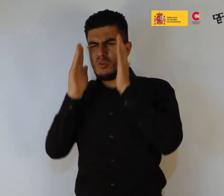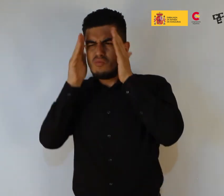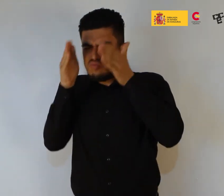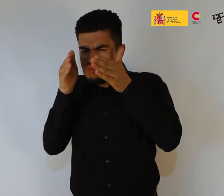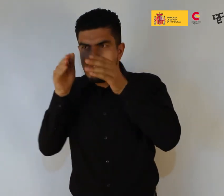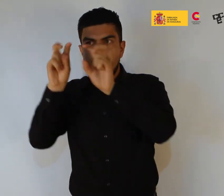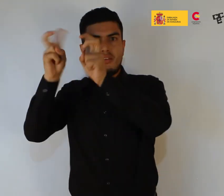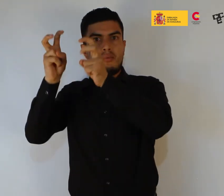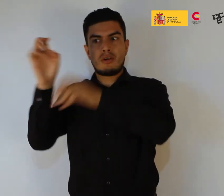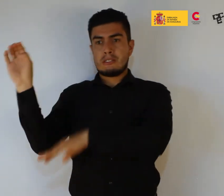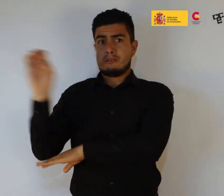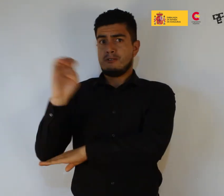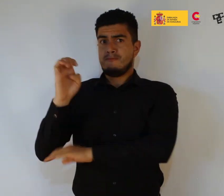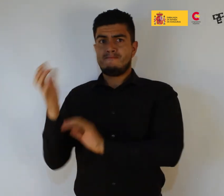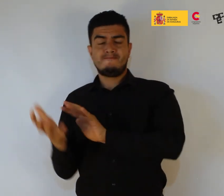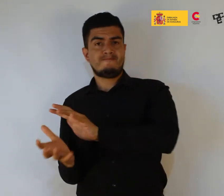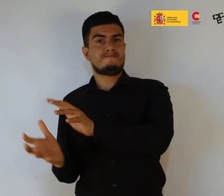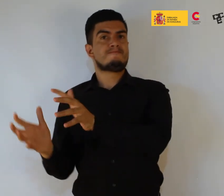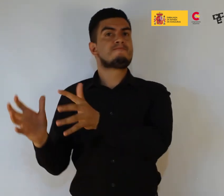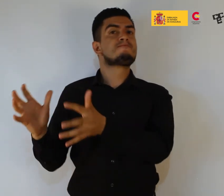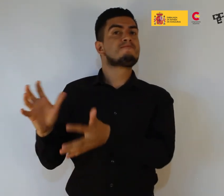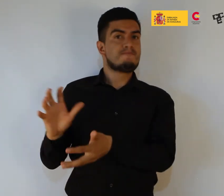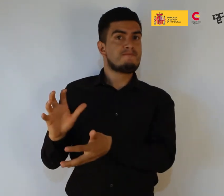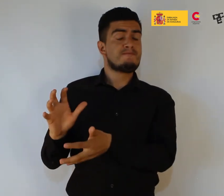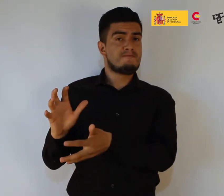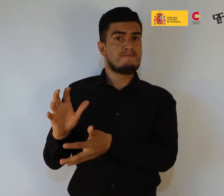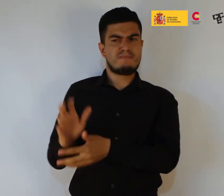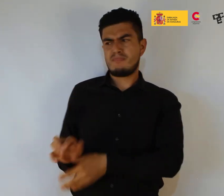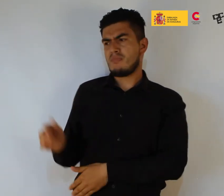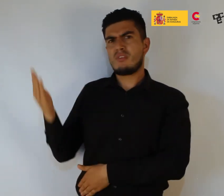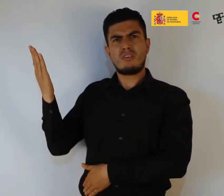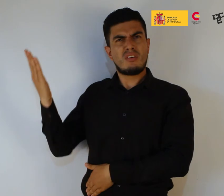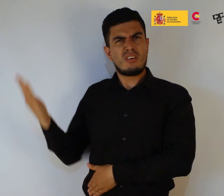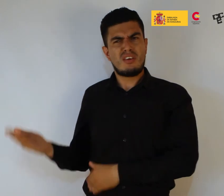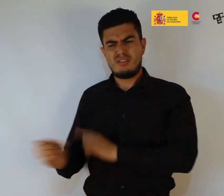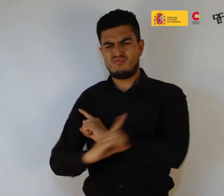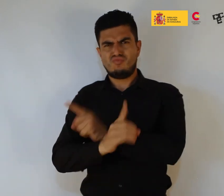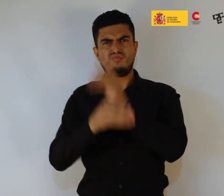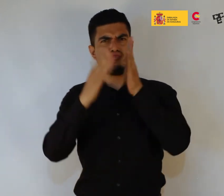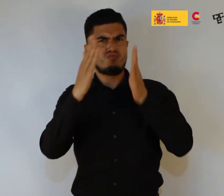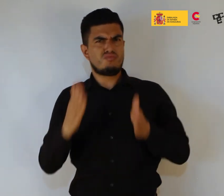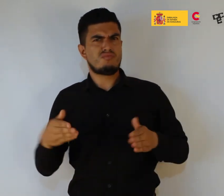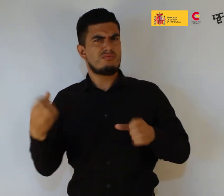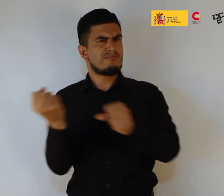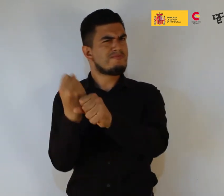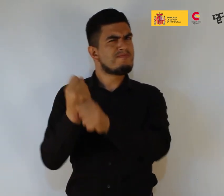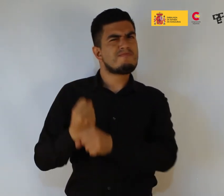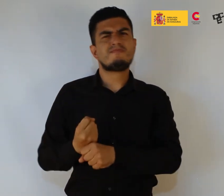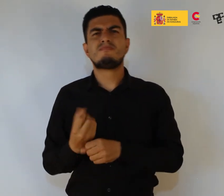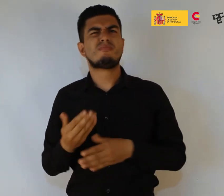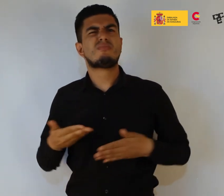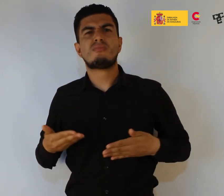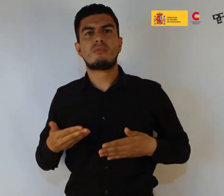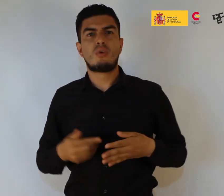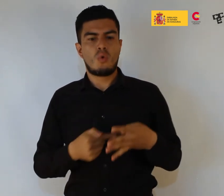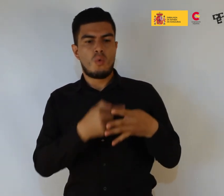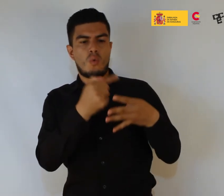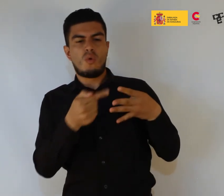ecológica. En numerosas ocasiones, el artista y activista ha trabajado con prácticas que incluyen la piratería, el